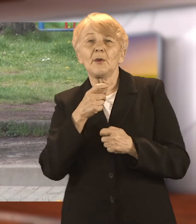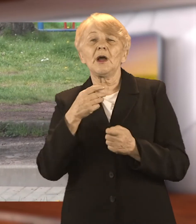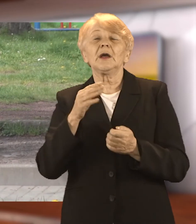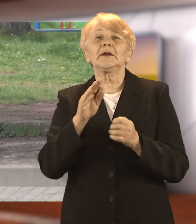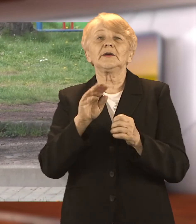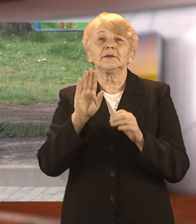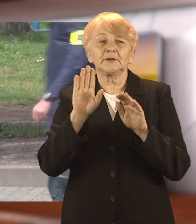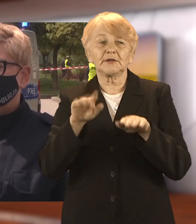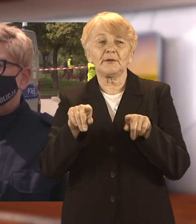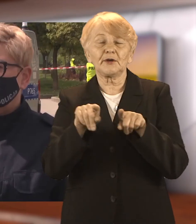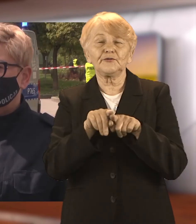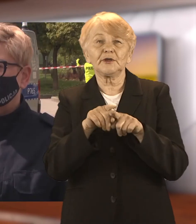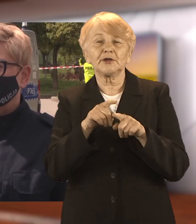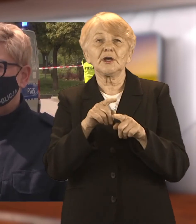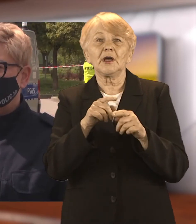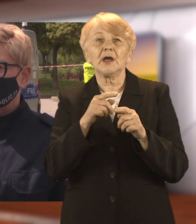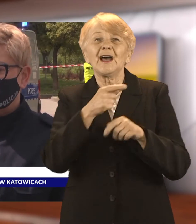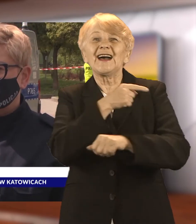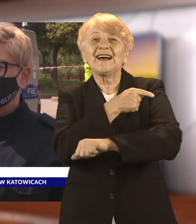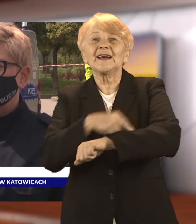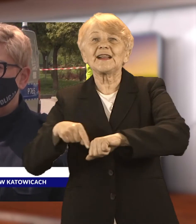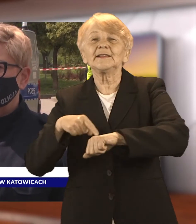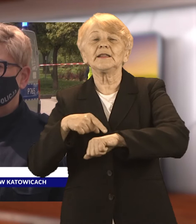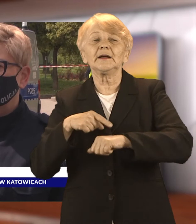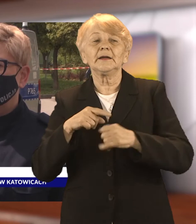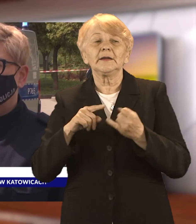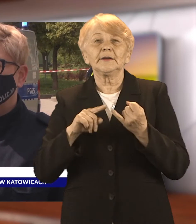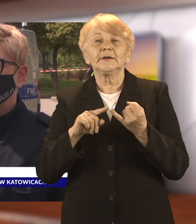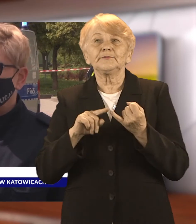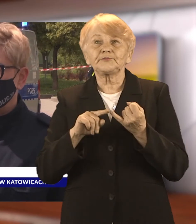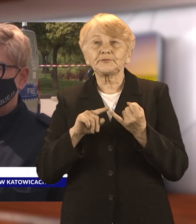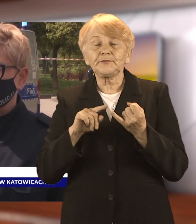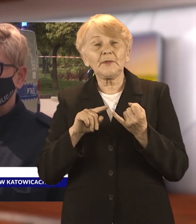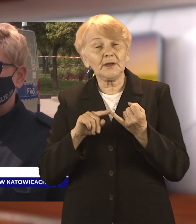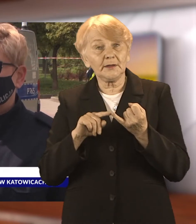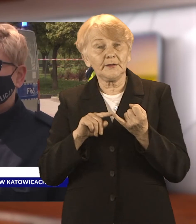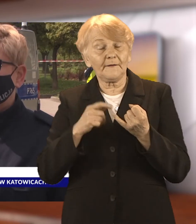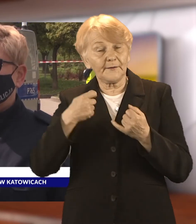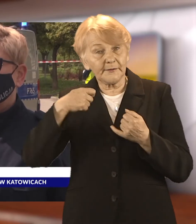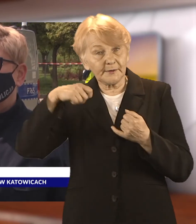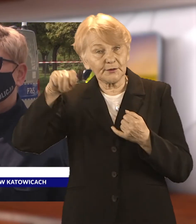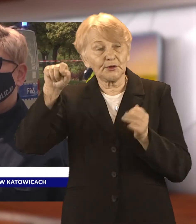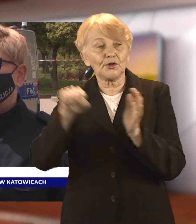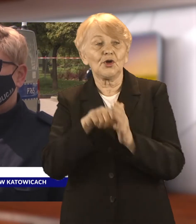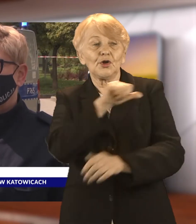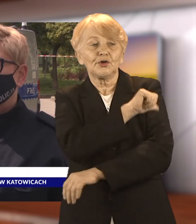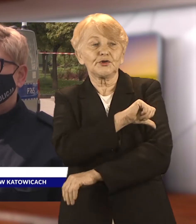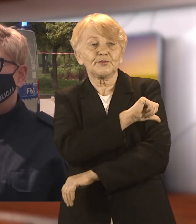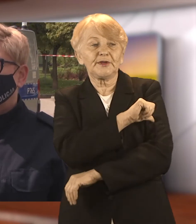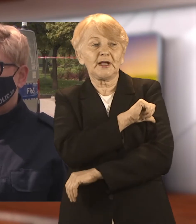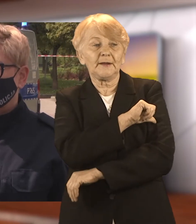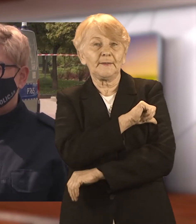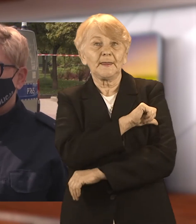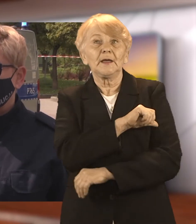losie zadecyduje sąd. Podejrzany o postrzelenie śmiertelne policjanta to 40-latek. Tutaj z